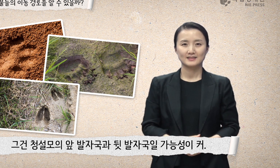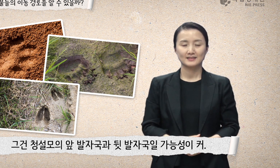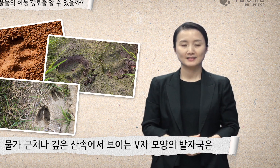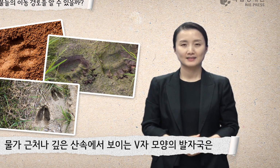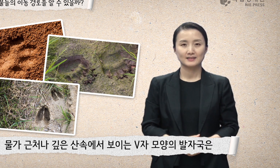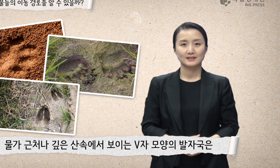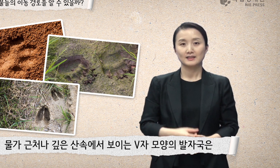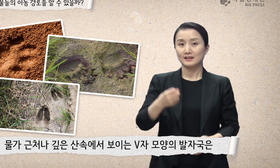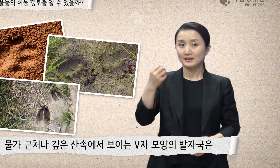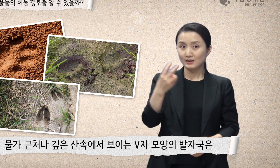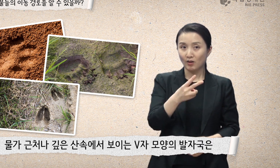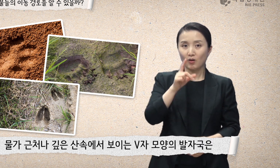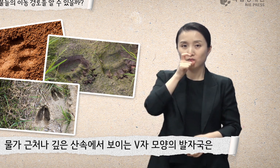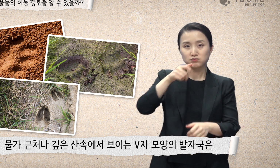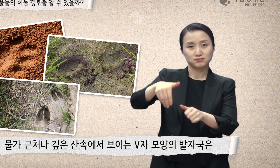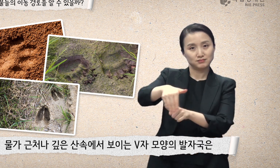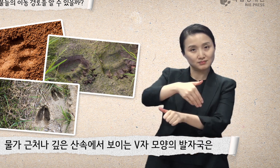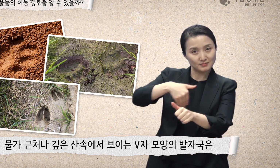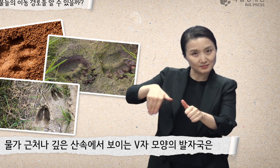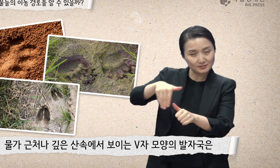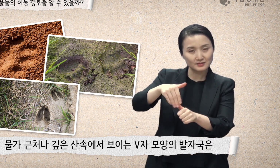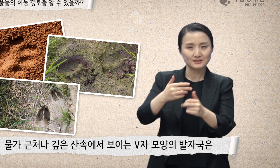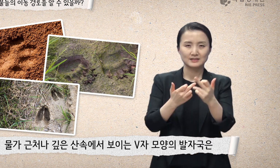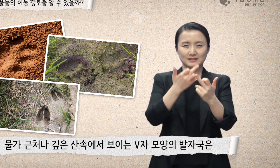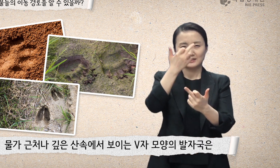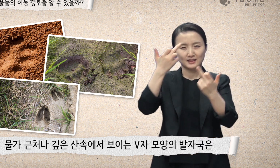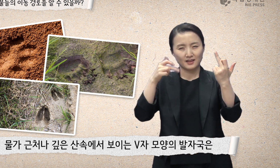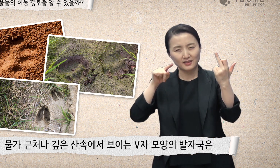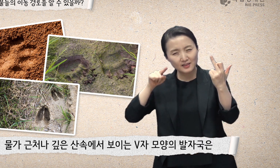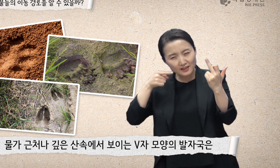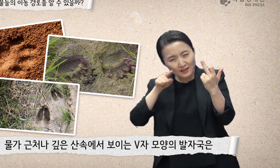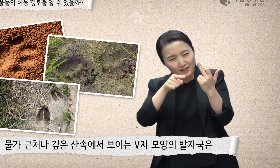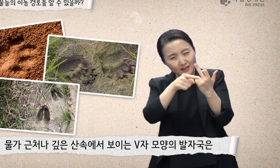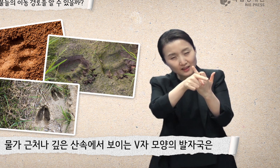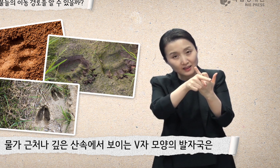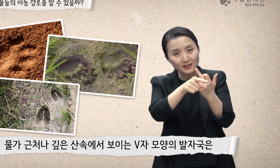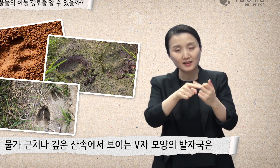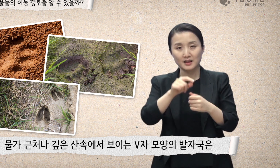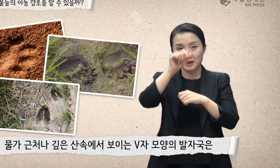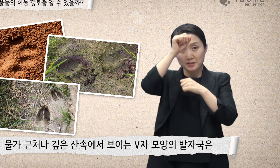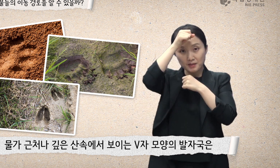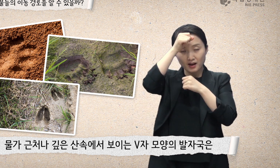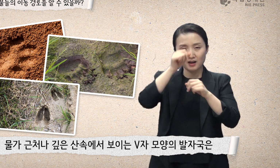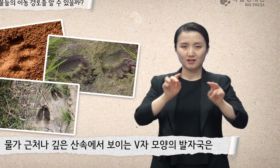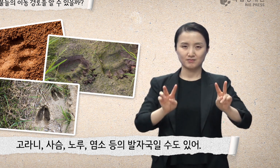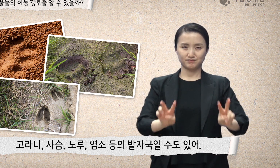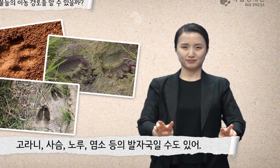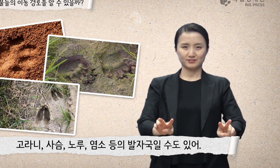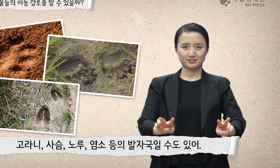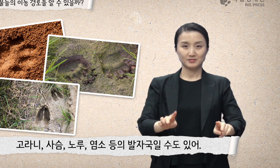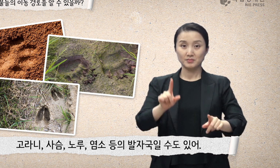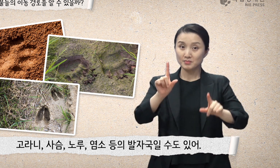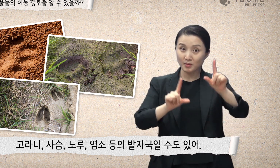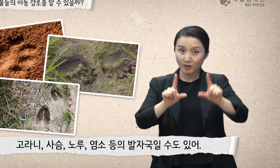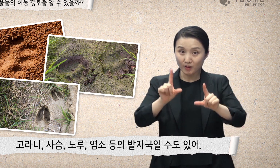물가 근처나 깊은 산 속에서 보이는 V자 모양의 발자국은 고라니, 사슴,